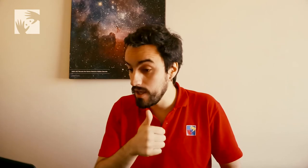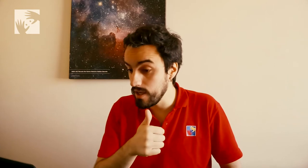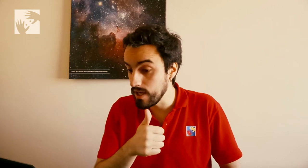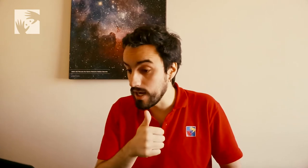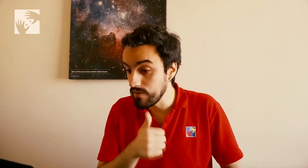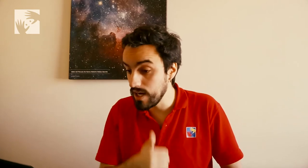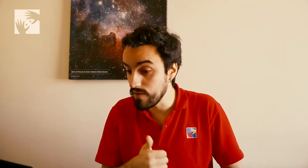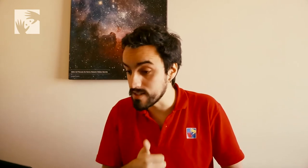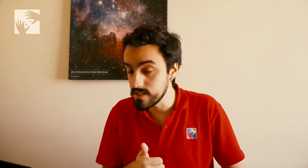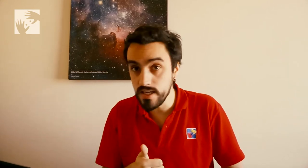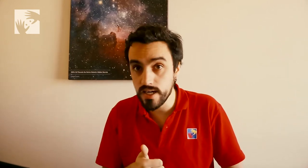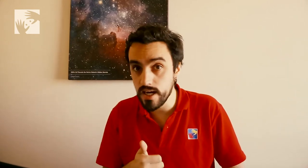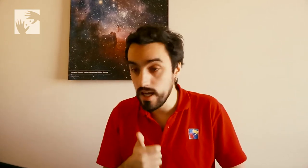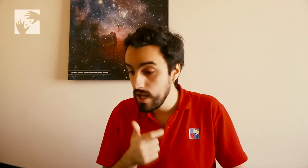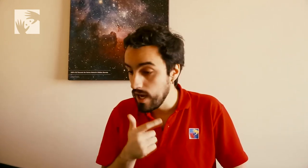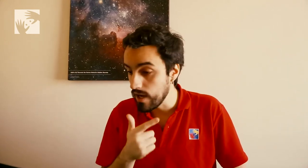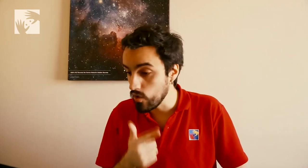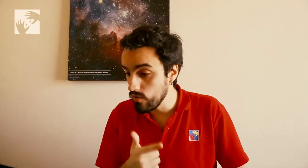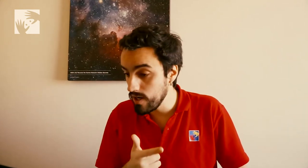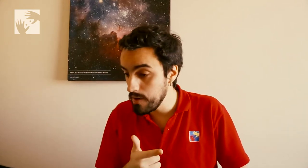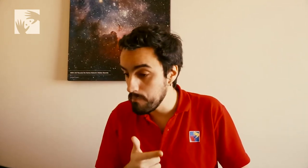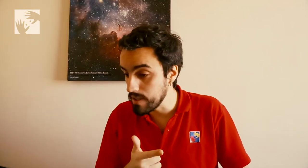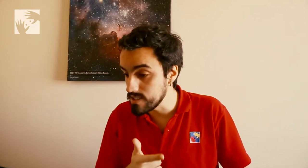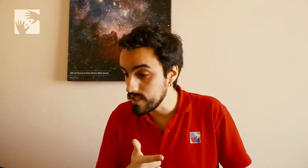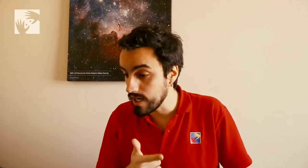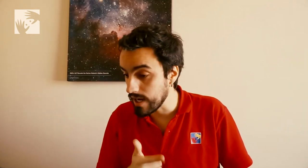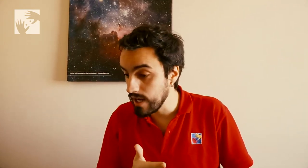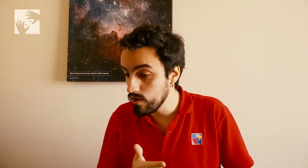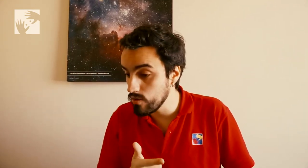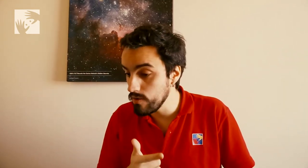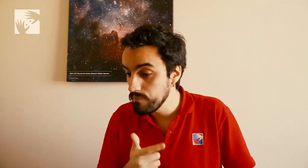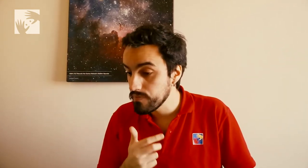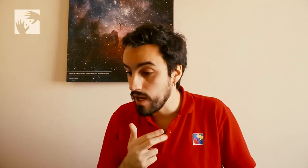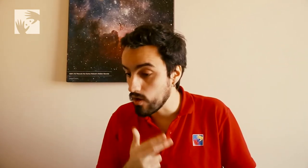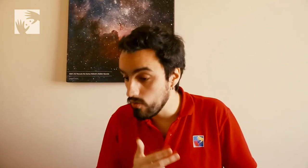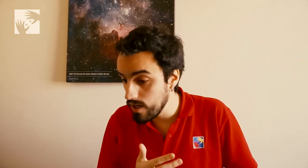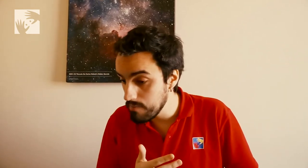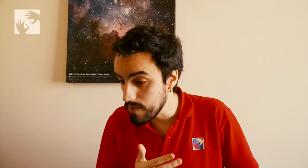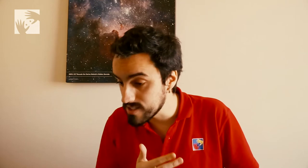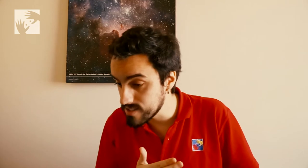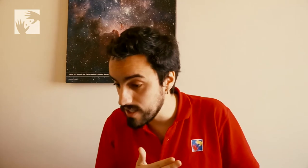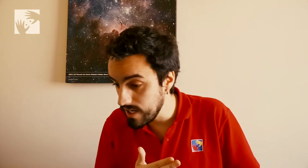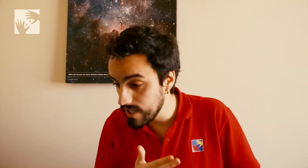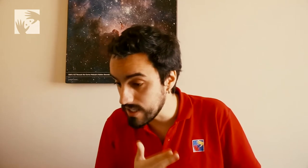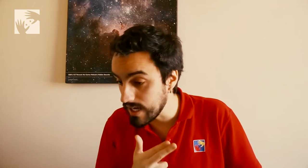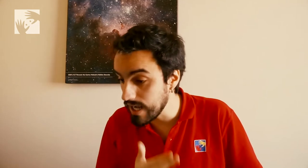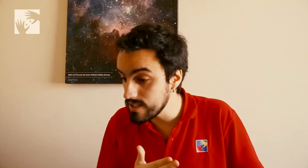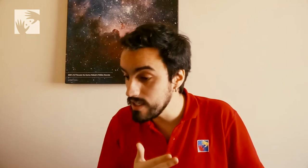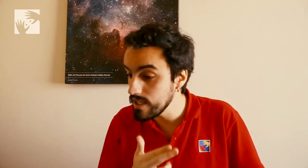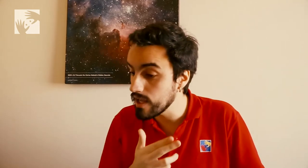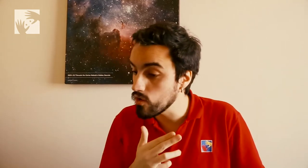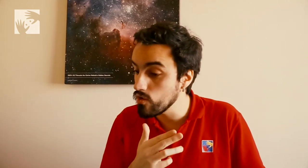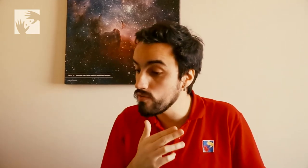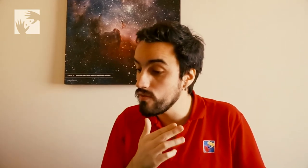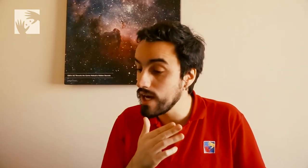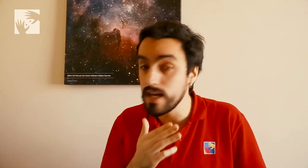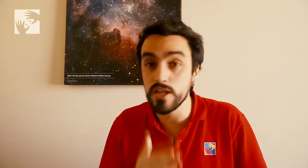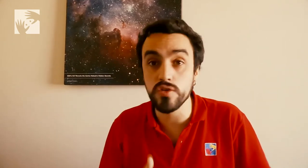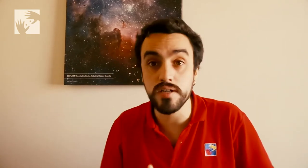Gabriela Francisca, arroba Panchita Carrasco, arroba Marcela Tincati y arroba Cristóbal